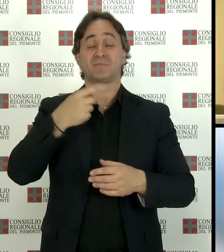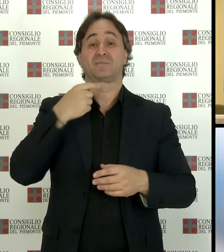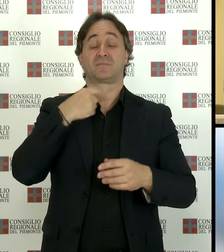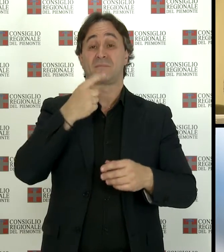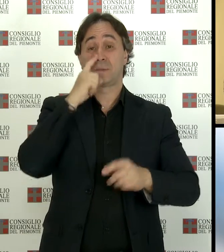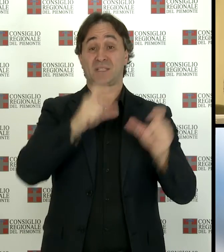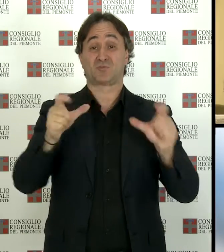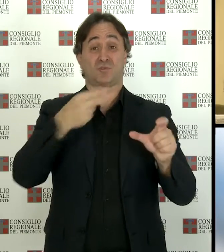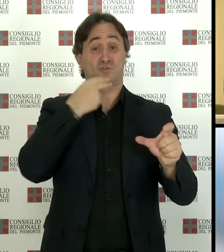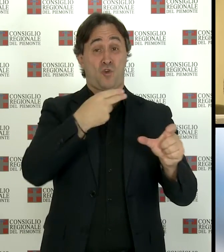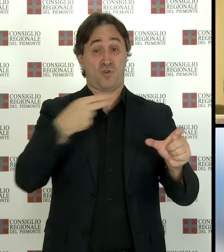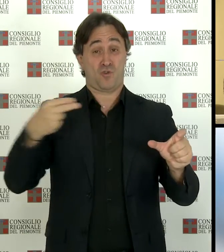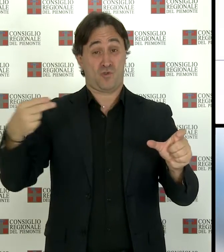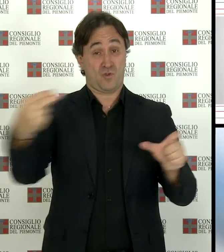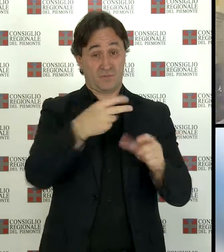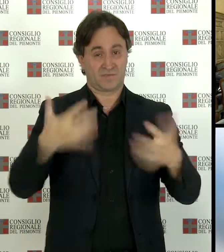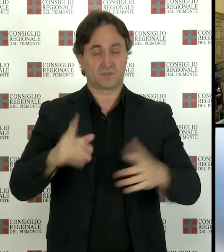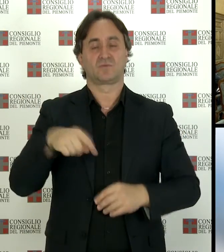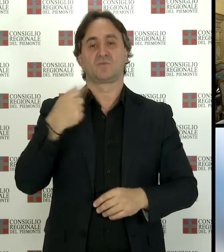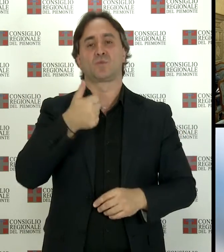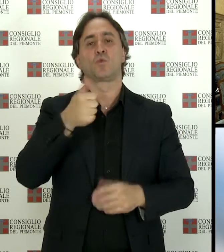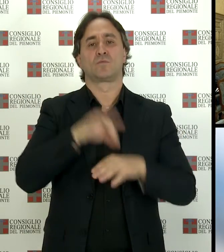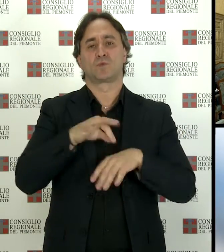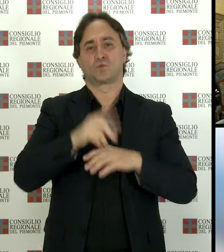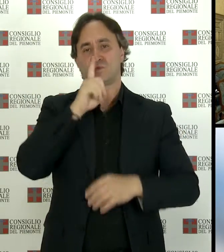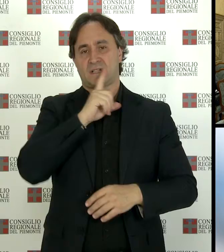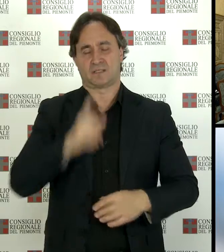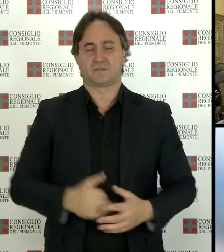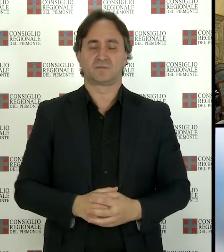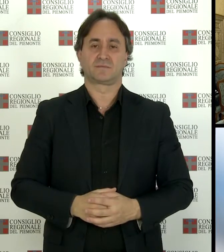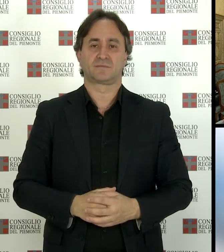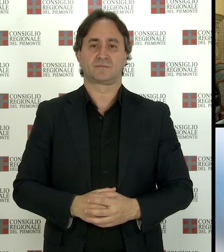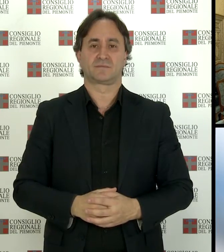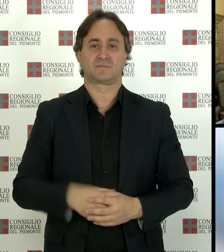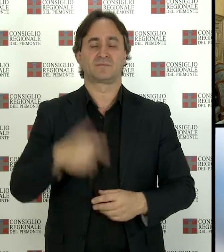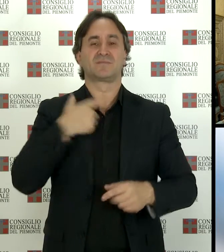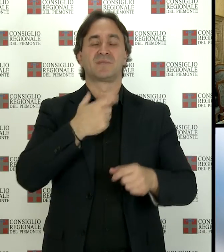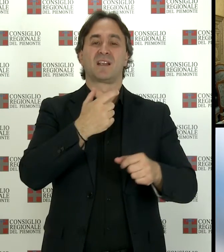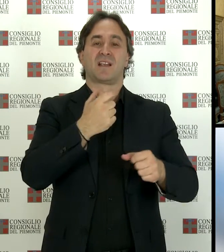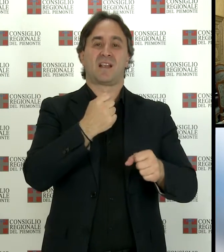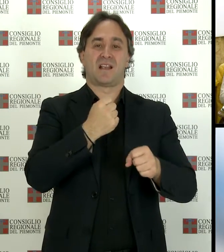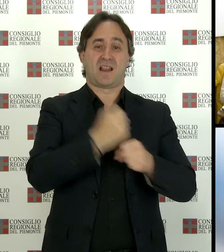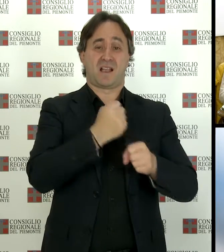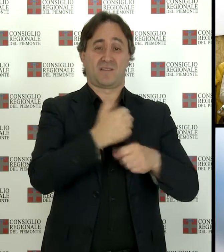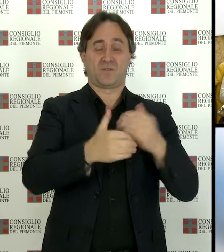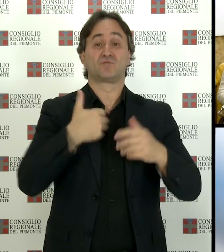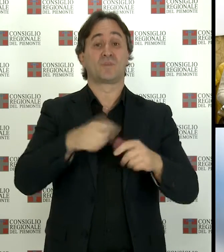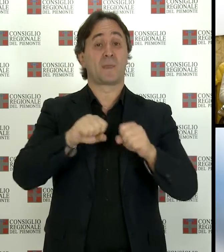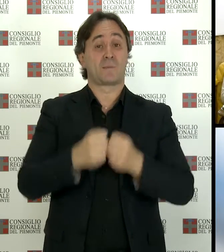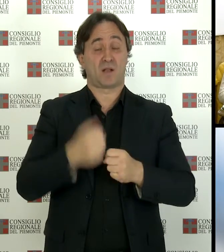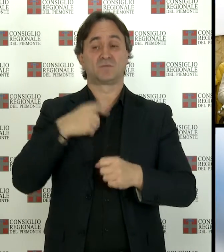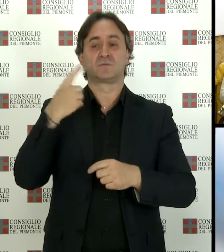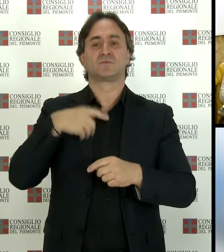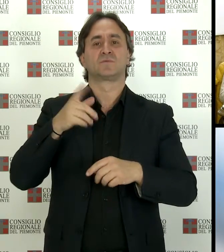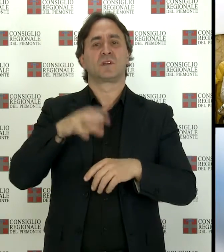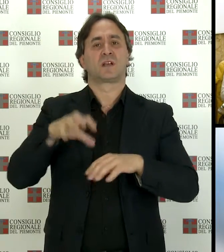'Aula ha osservato un minuto di silenzio. Nella pausa dei lavori, i vicepresidenti del Consiglio regionale e l'assessore regionale alla